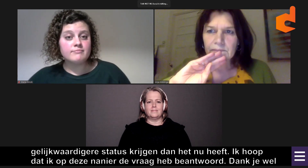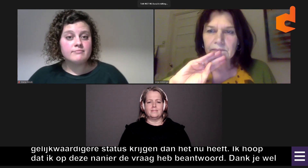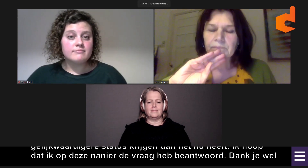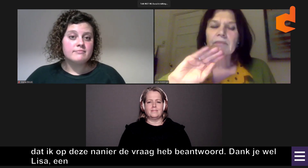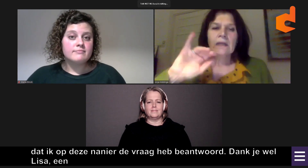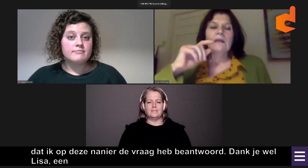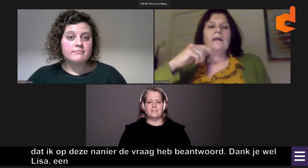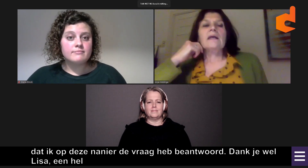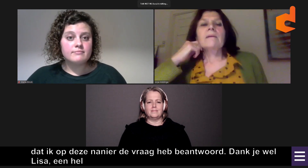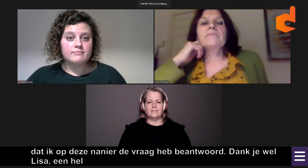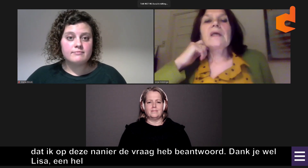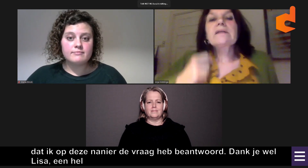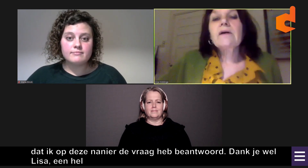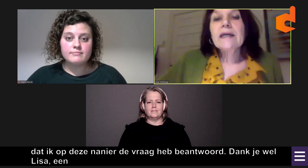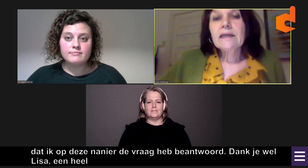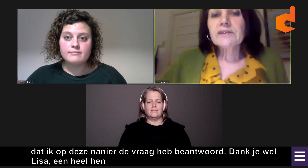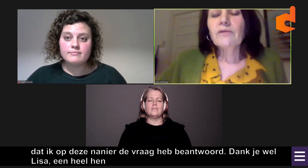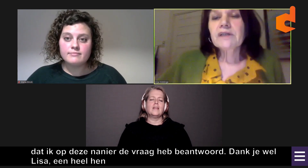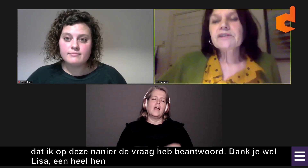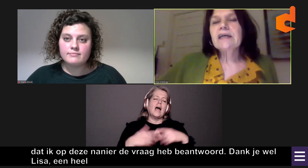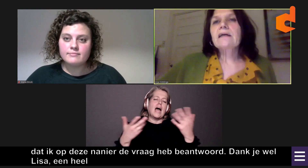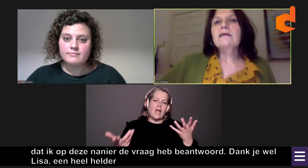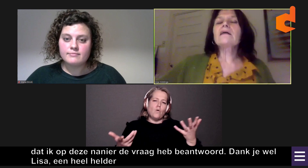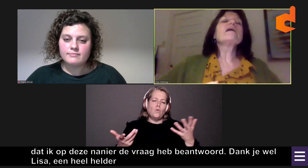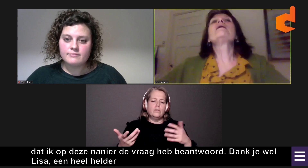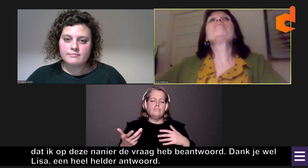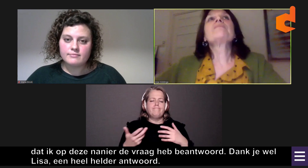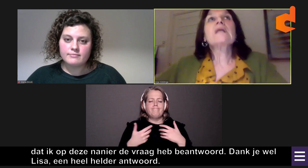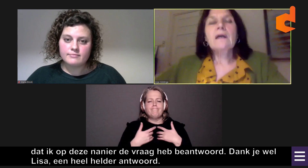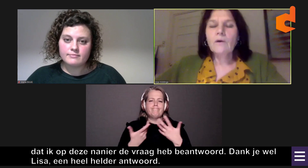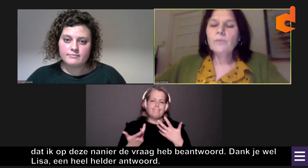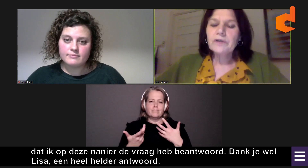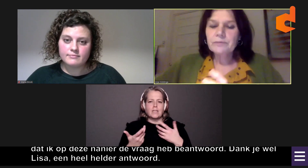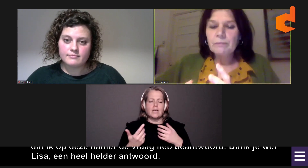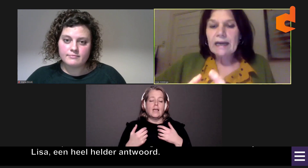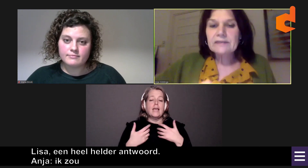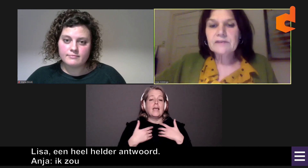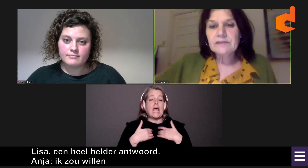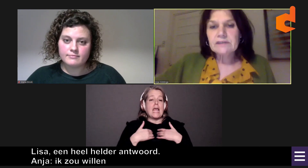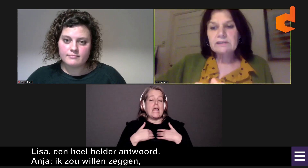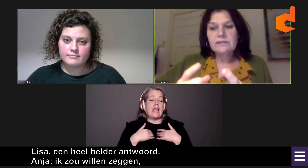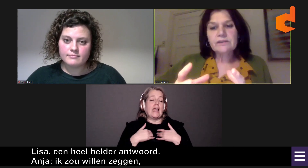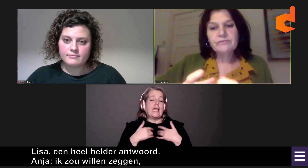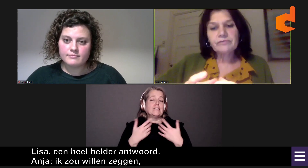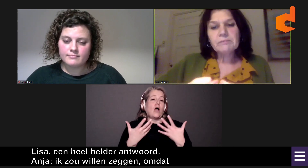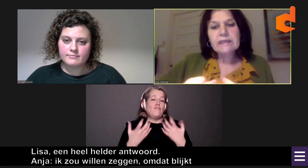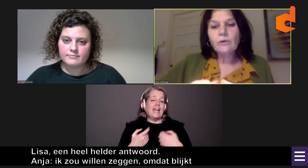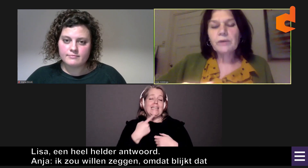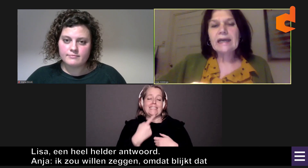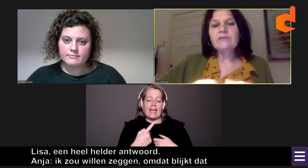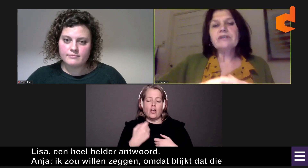Anja, heb je daar nog iets aan toe te voegen? Nou ja, ik zou willen zeggen... omdat blijkt dat die